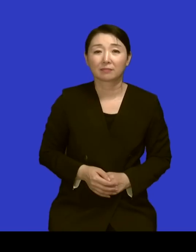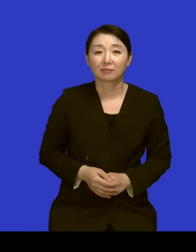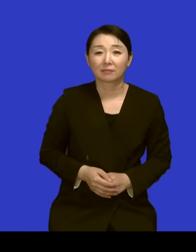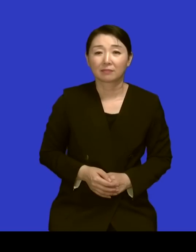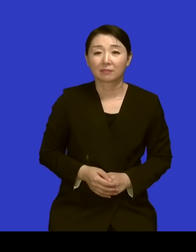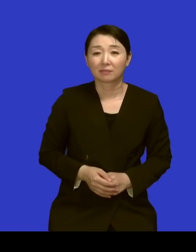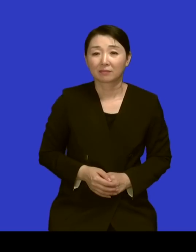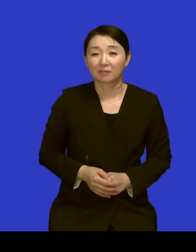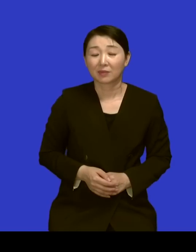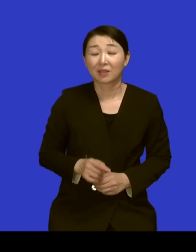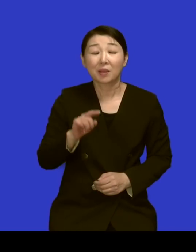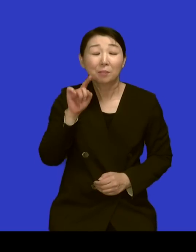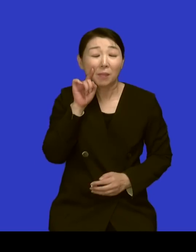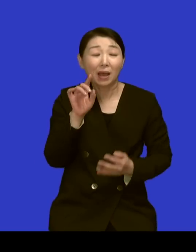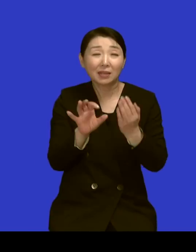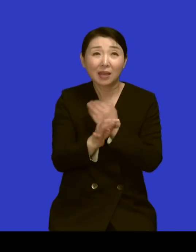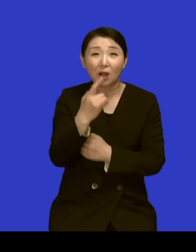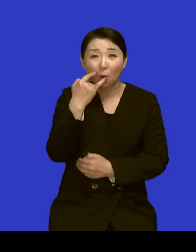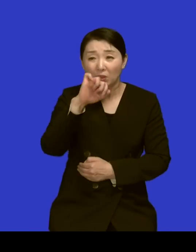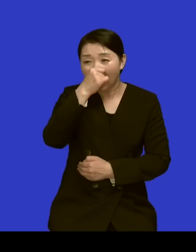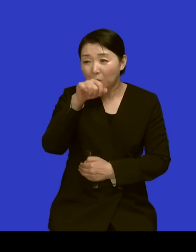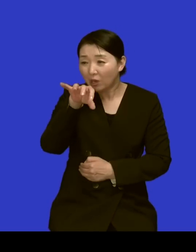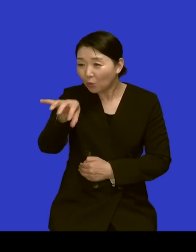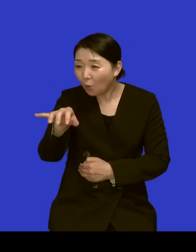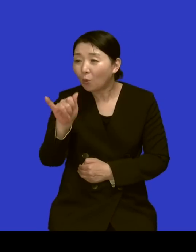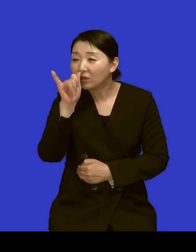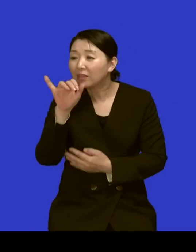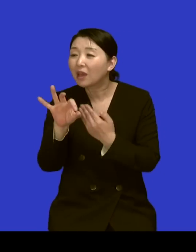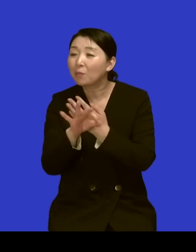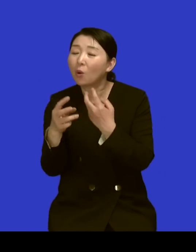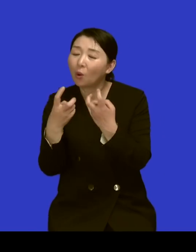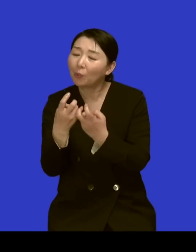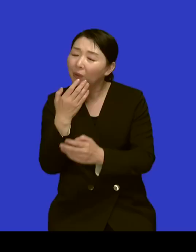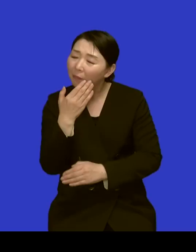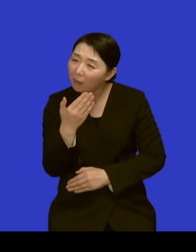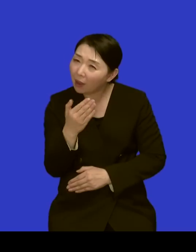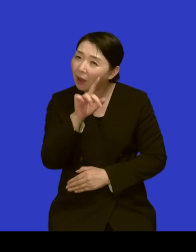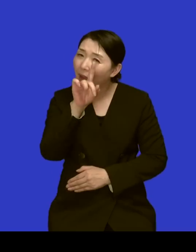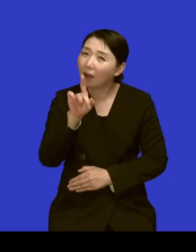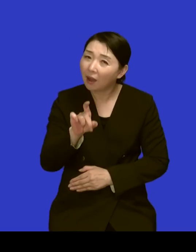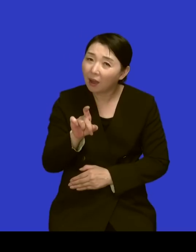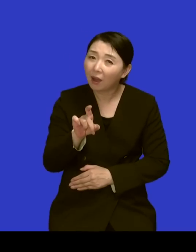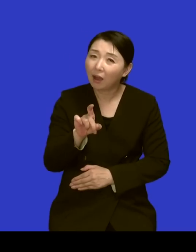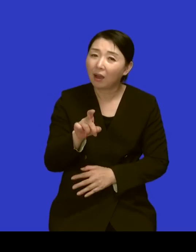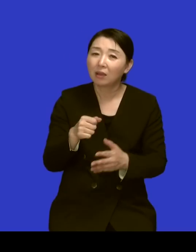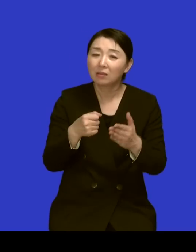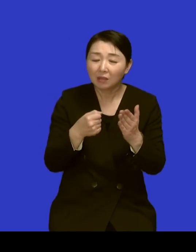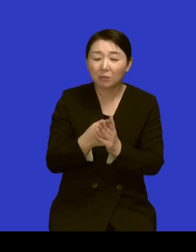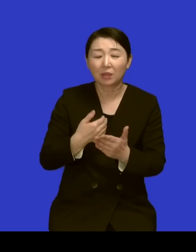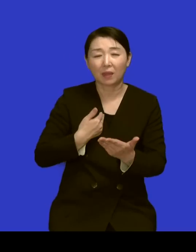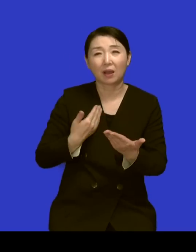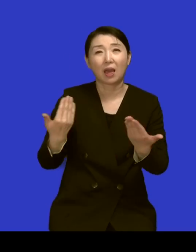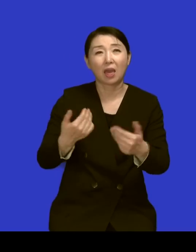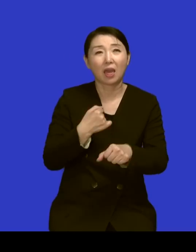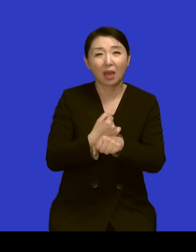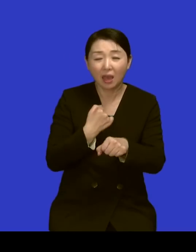현장에 계셨으면 어떻게 하셨을까 아 아 그러니까 해야 될 일들이 자꾸 보이는 거예요 아 네